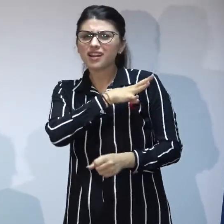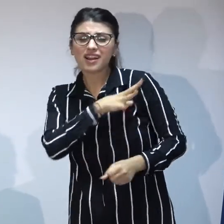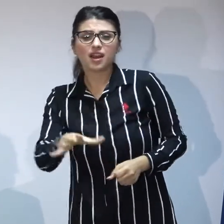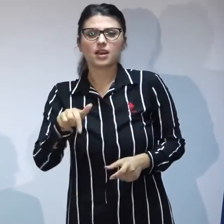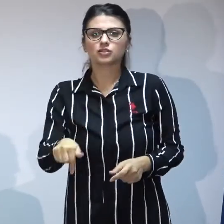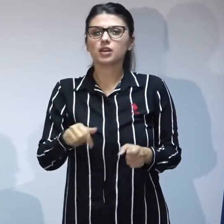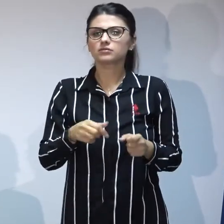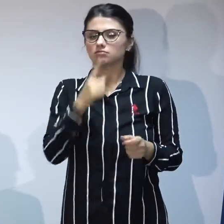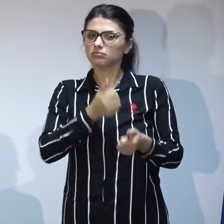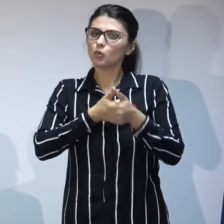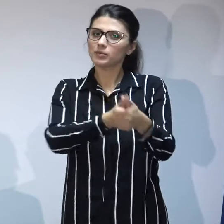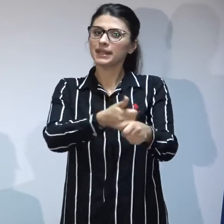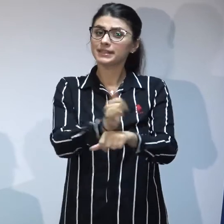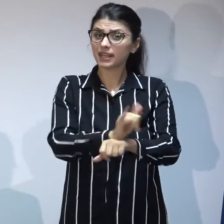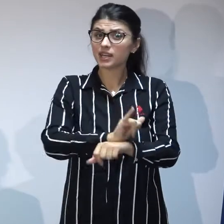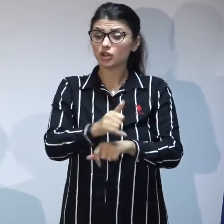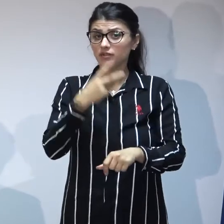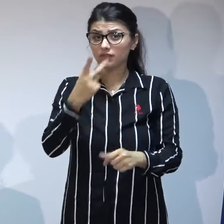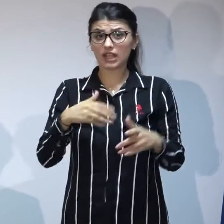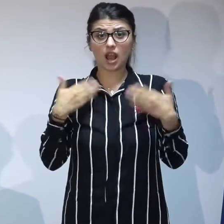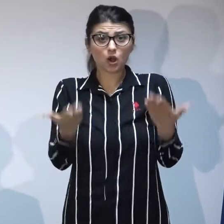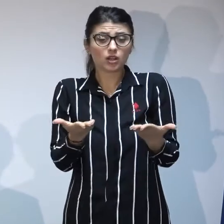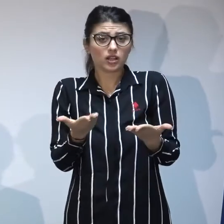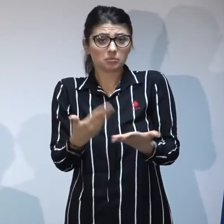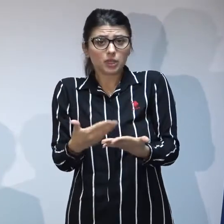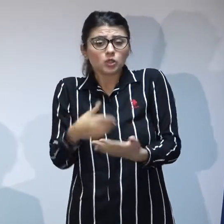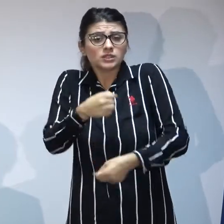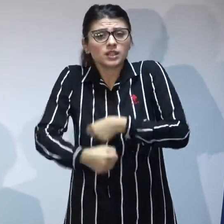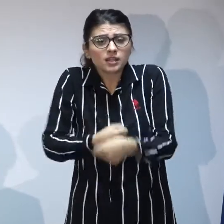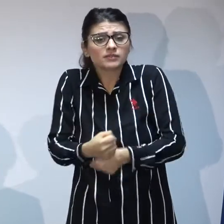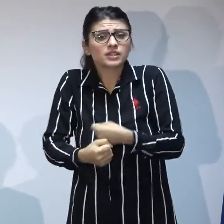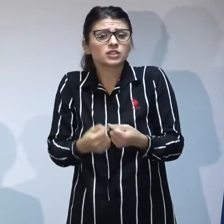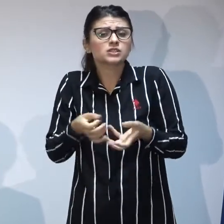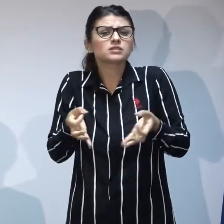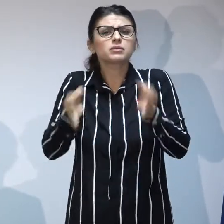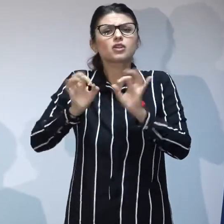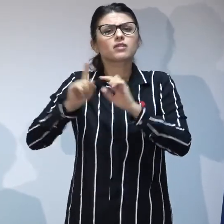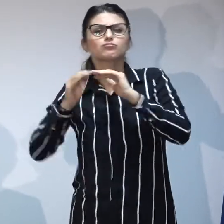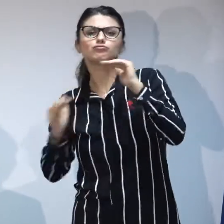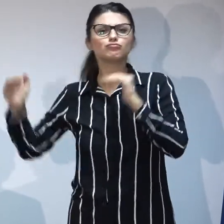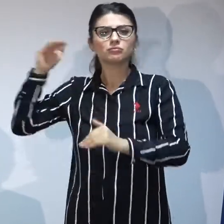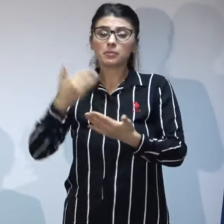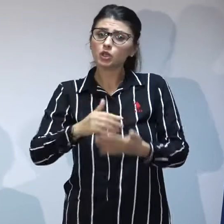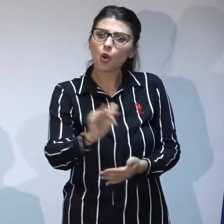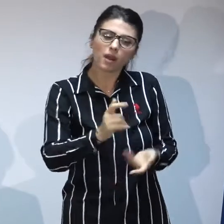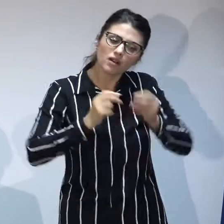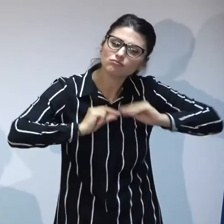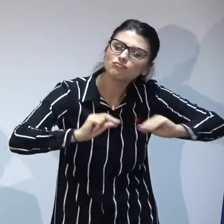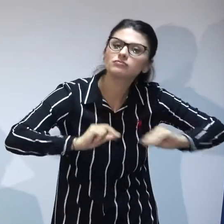acestei direcții și în ceea ce privește acordarea de servicii de specialitate a acestor copii,